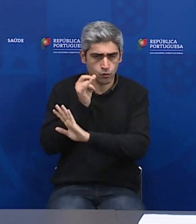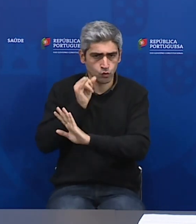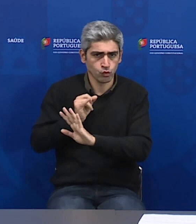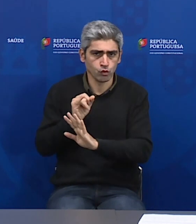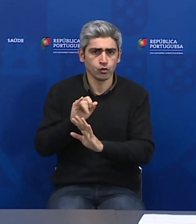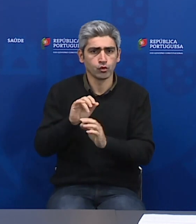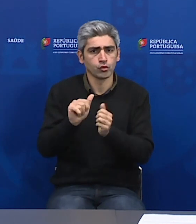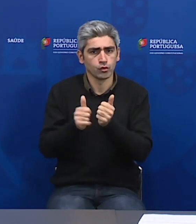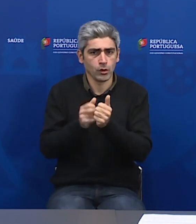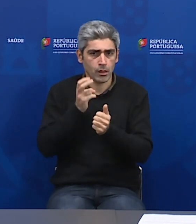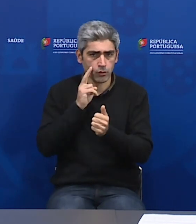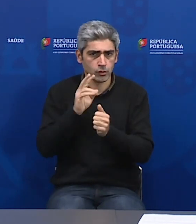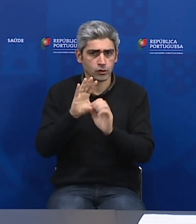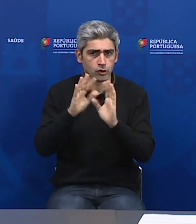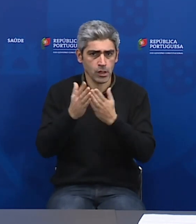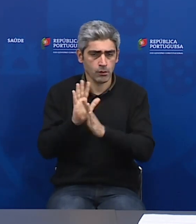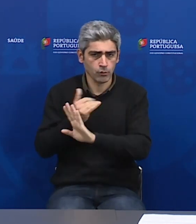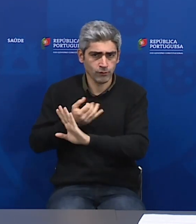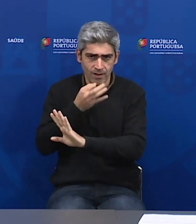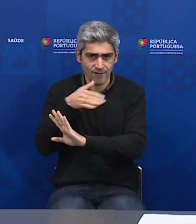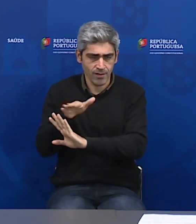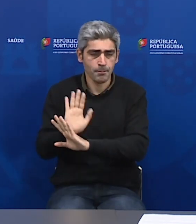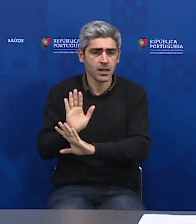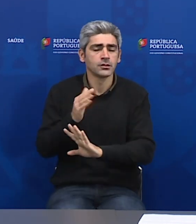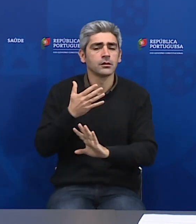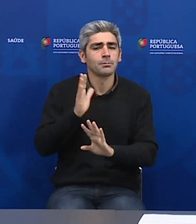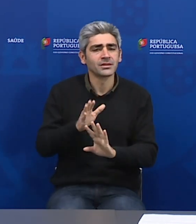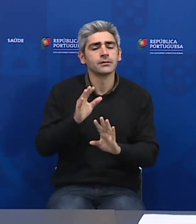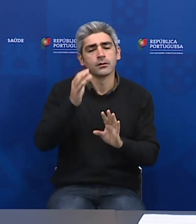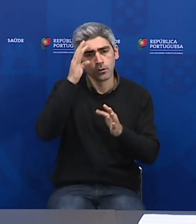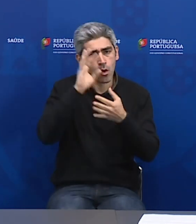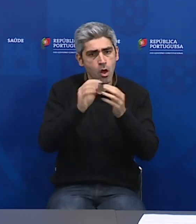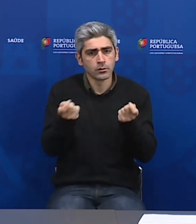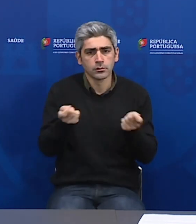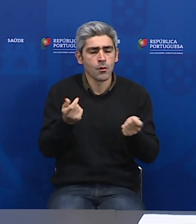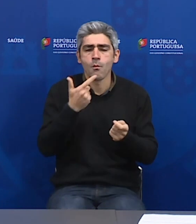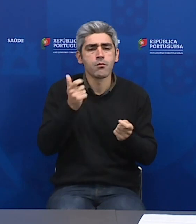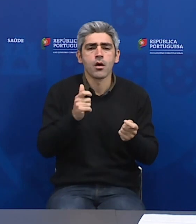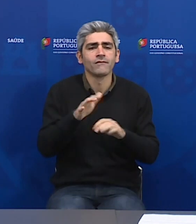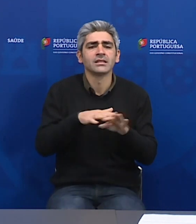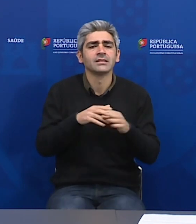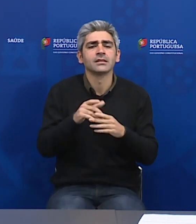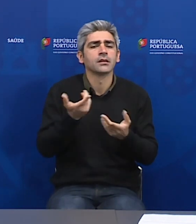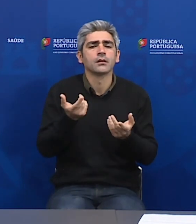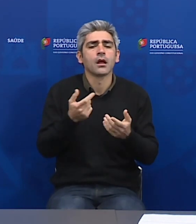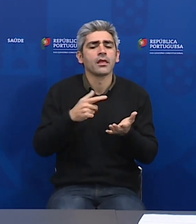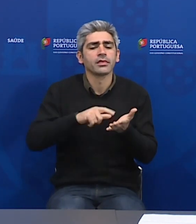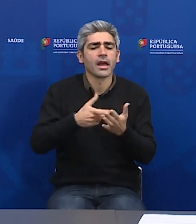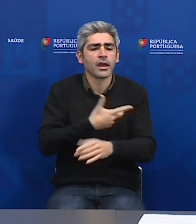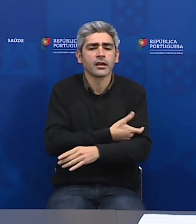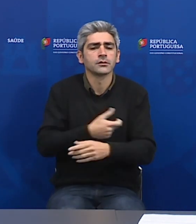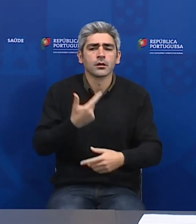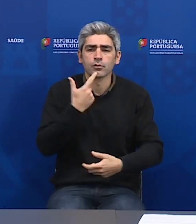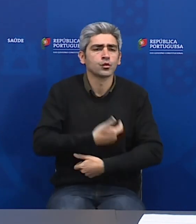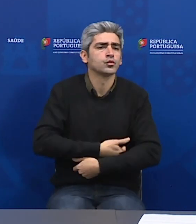sobre esta matéria, mas tem que haver um racional para se testar. Nós não podemos fazer um rastreio populacional de 10 milhões de